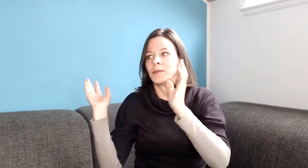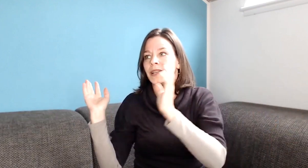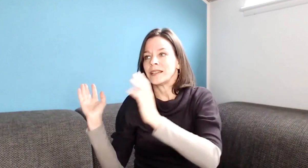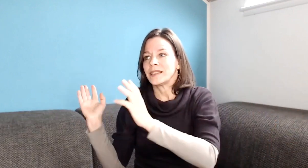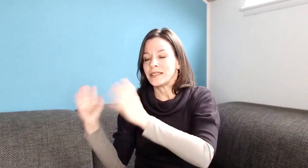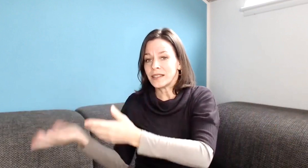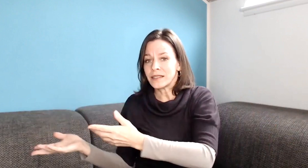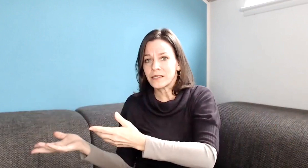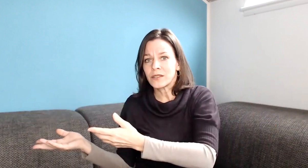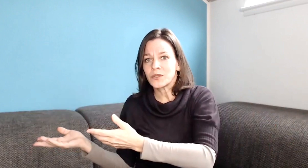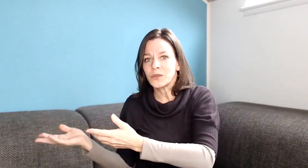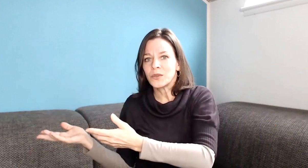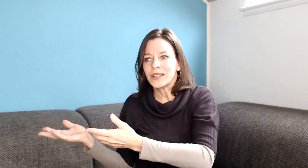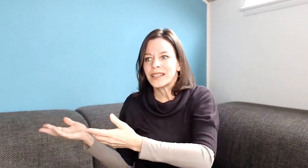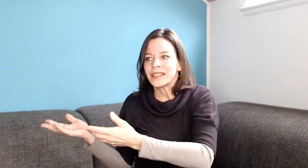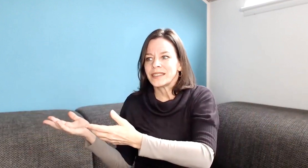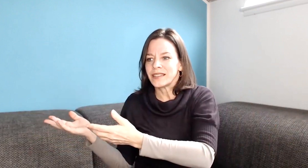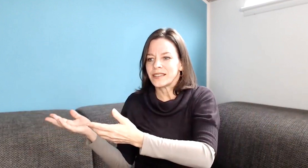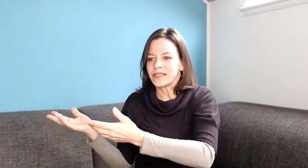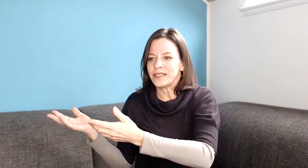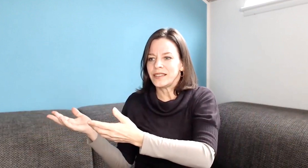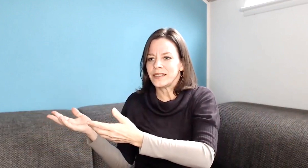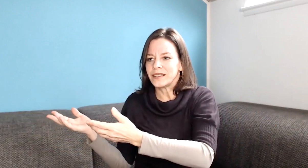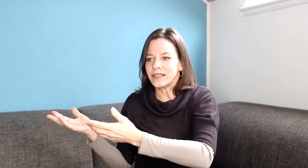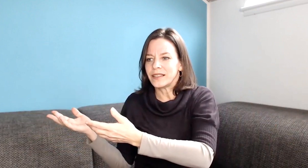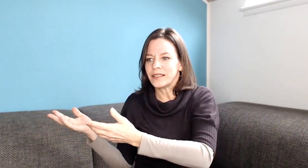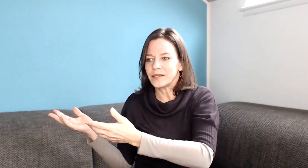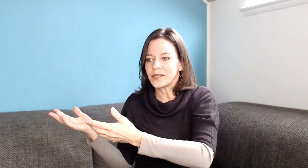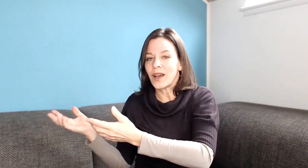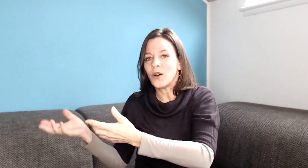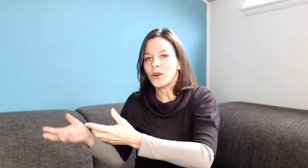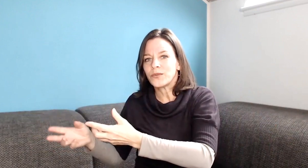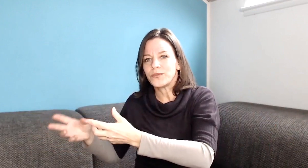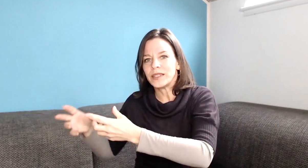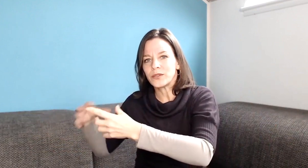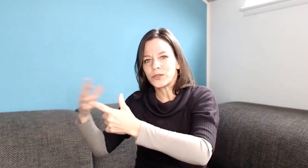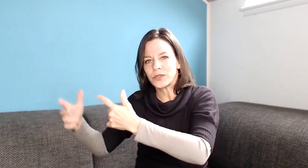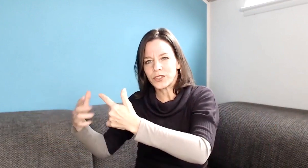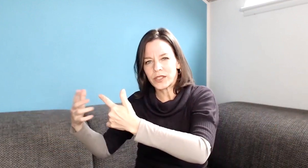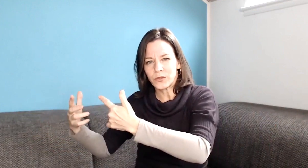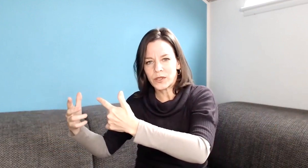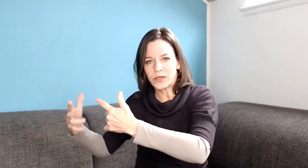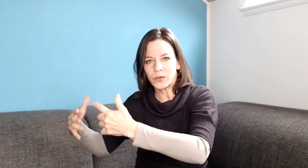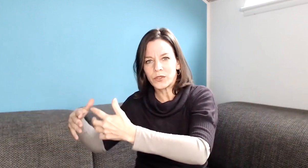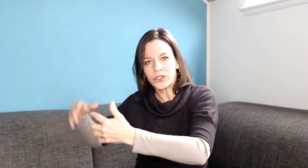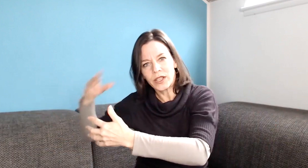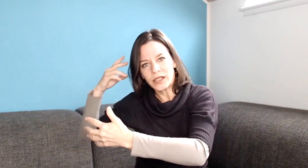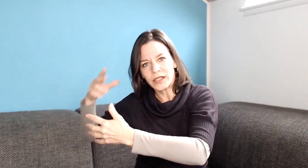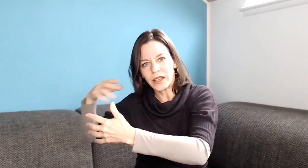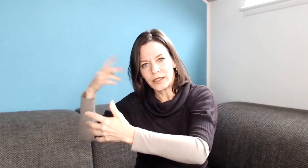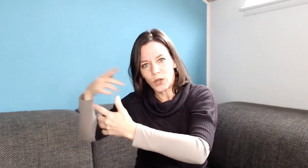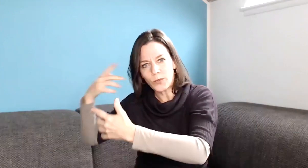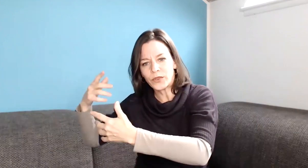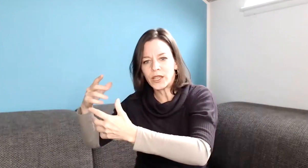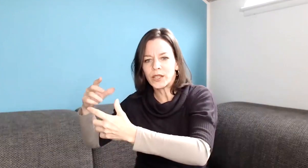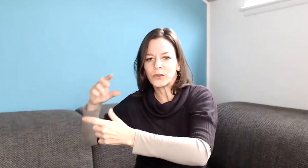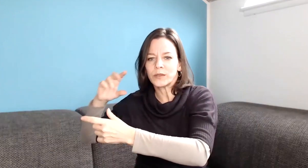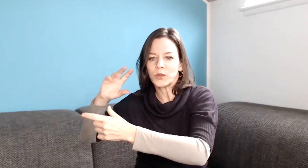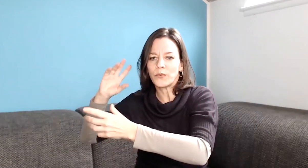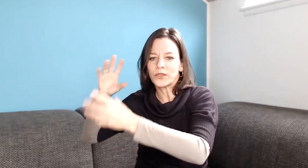Bei der 6 ist es so, dass sie zwar auch in so Stresssituationen schnell im Kopf geht und im Kopf ist